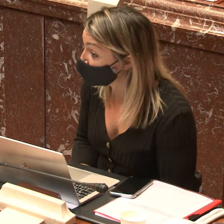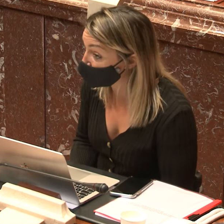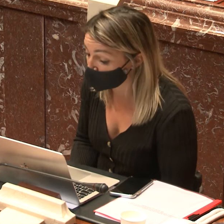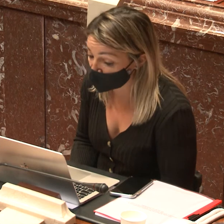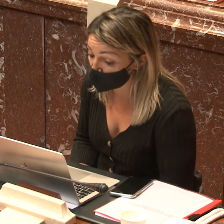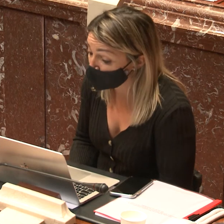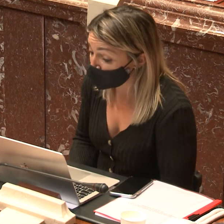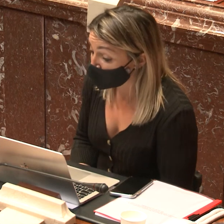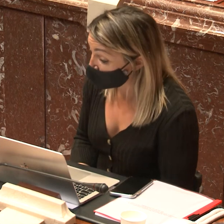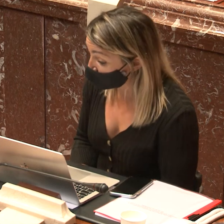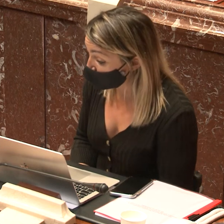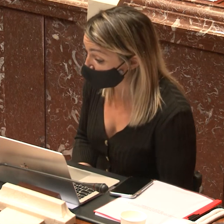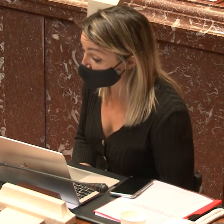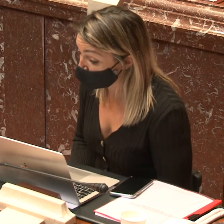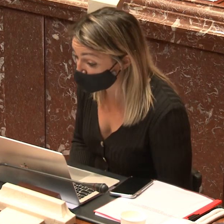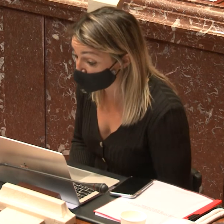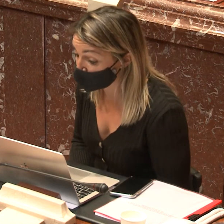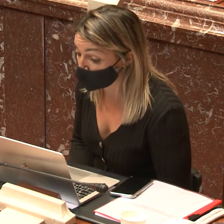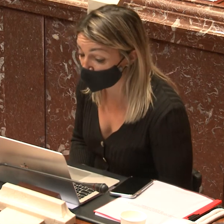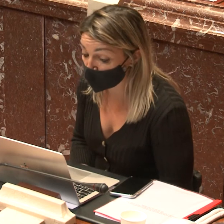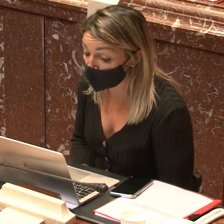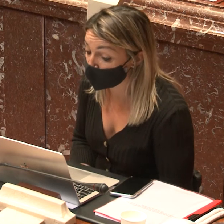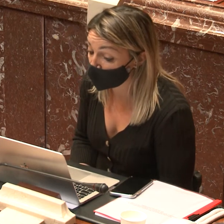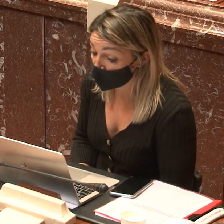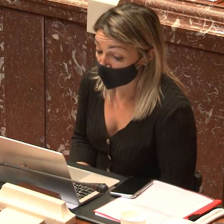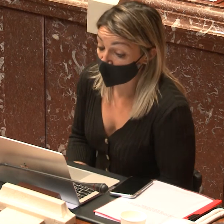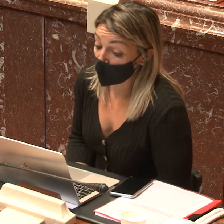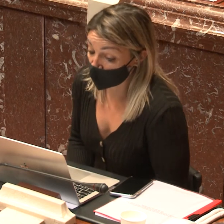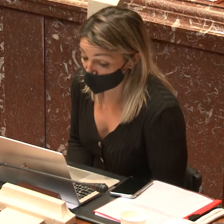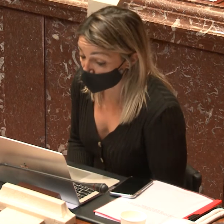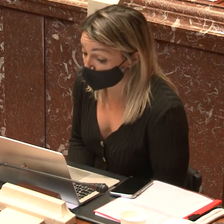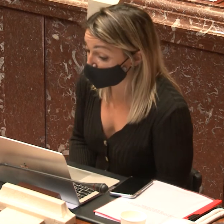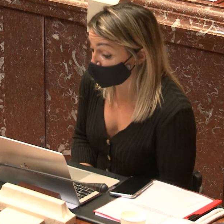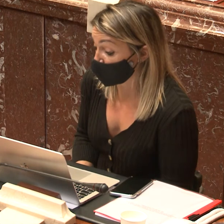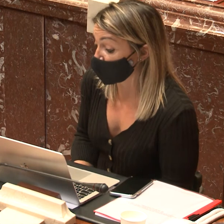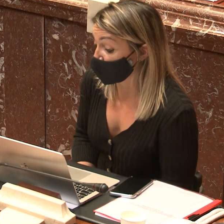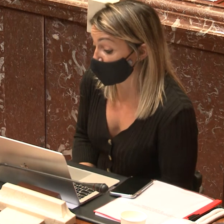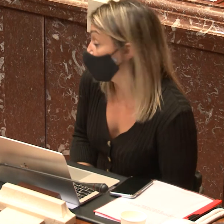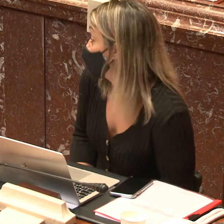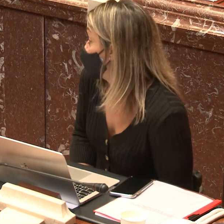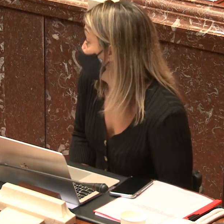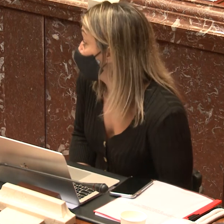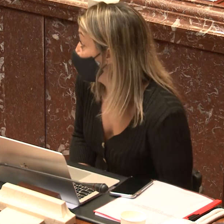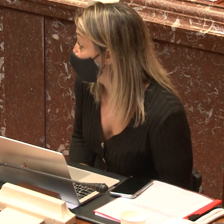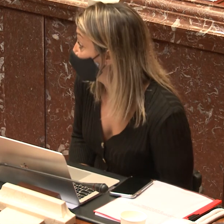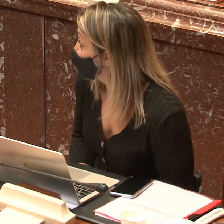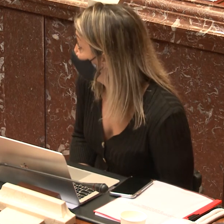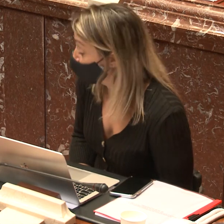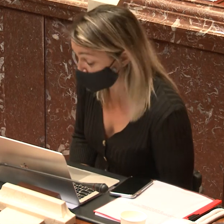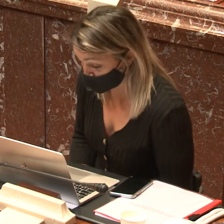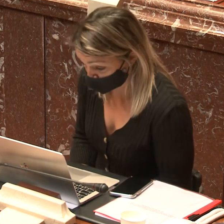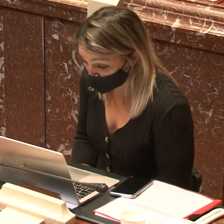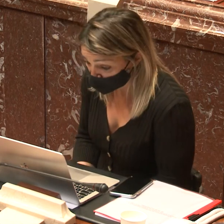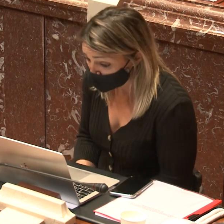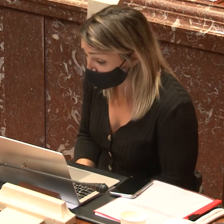y asesoramiento dirigido a aquellas personas sordas que desconocen cómo actuar, a dónde acudir cuando sufre violencia de